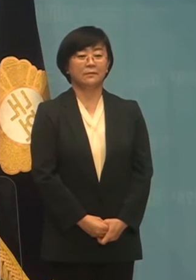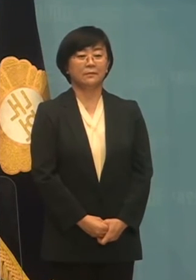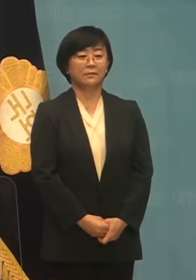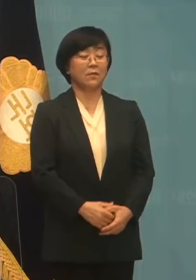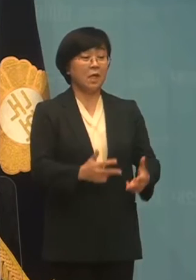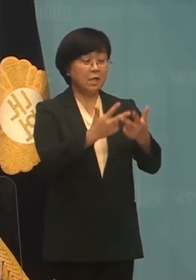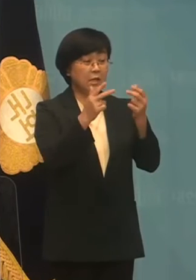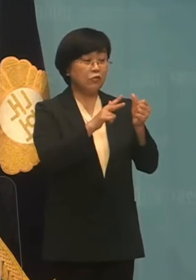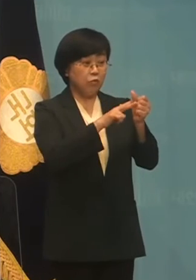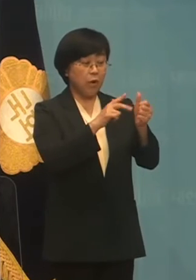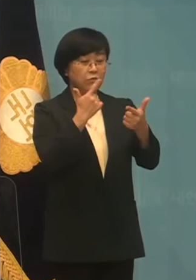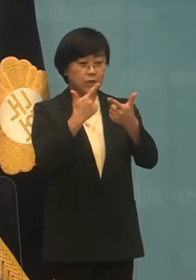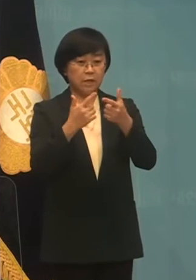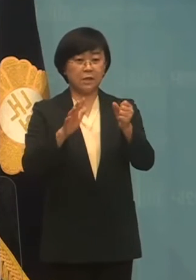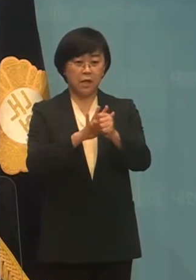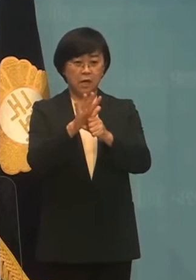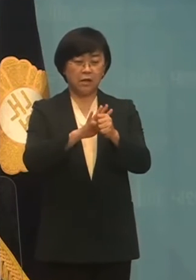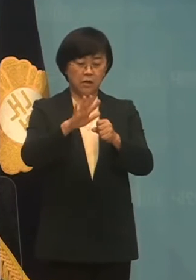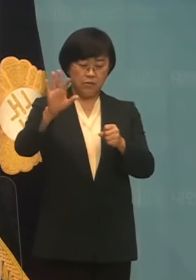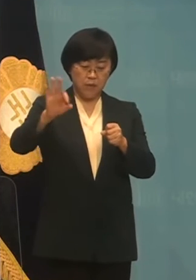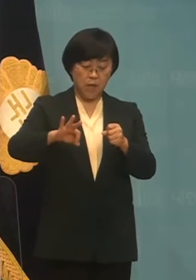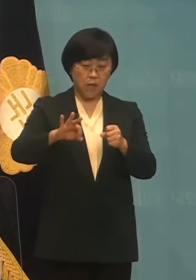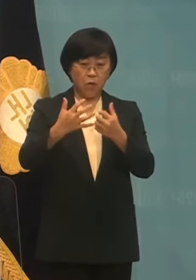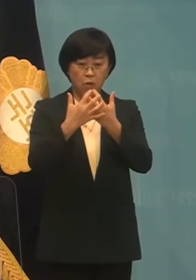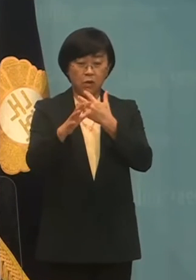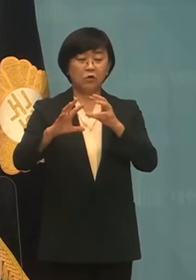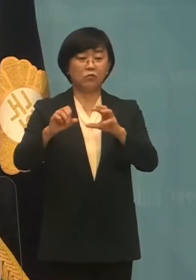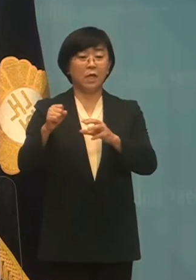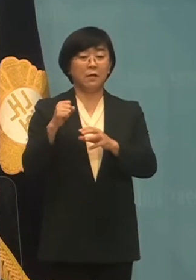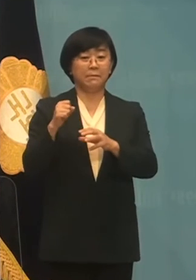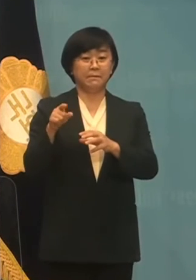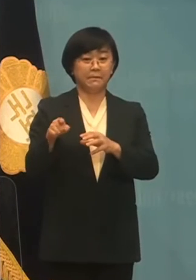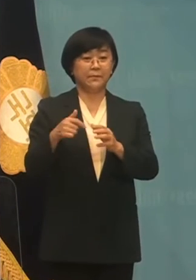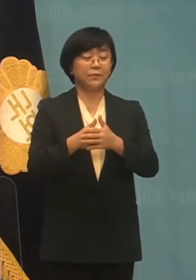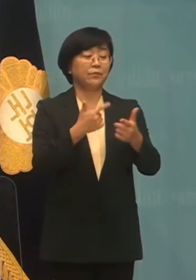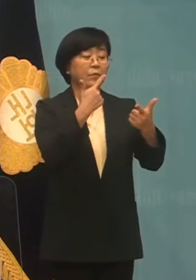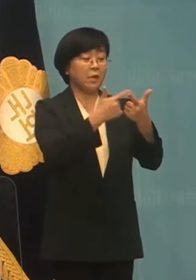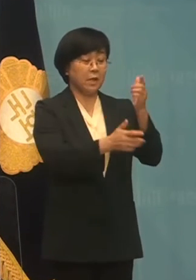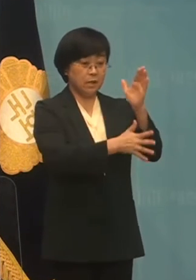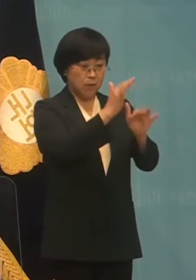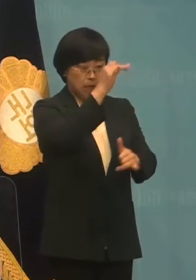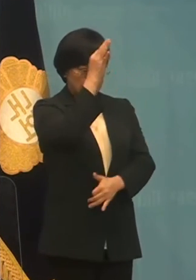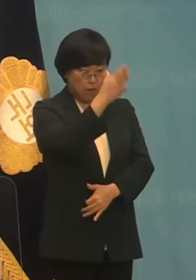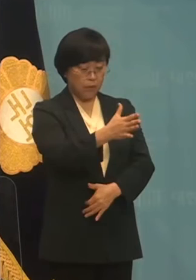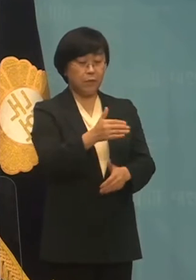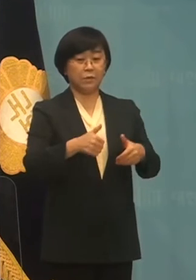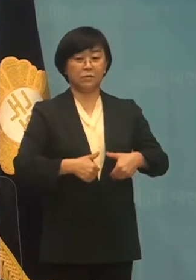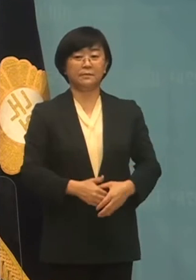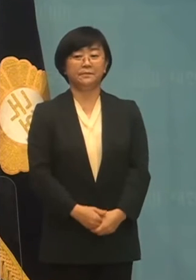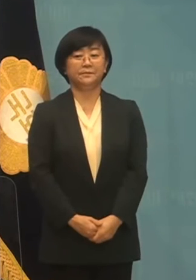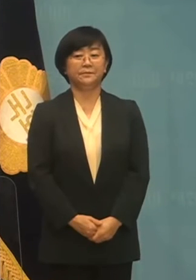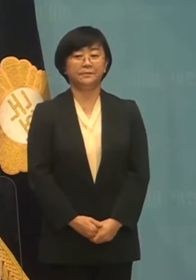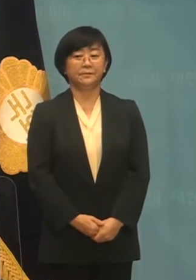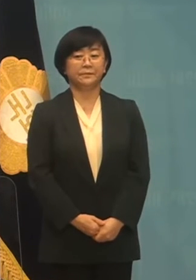이재명 후보의 부산 사랑을 비하로 왜곡하는 국민의힘은 부산시에게 사과해야 합니다.